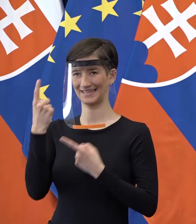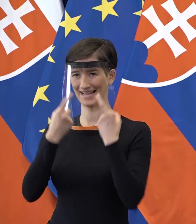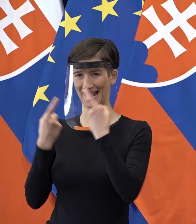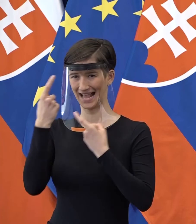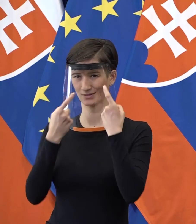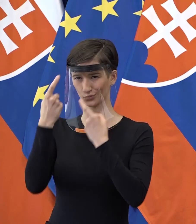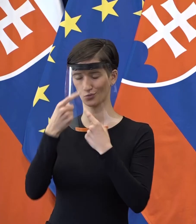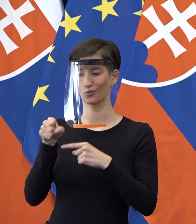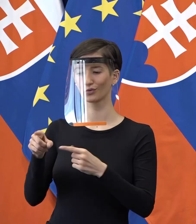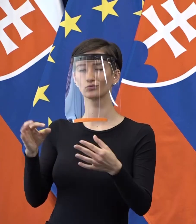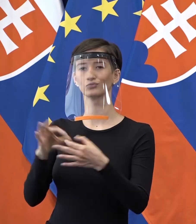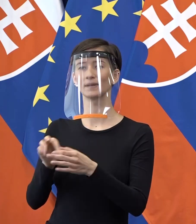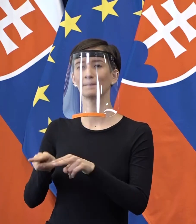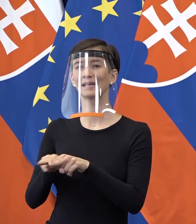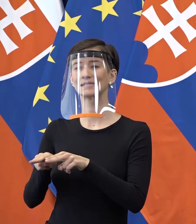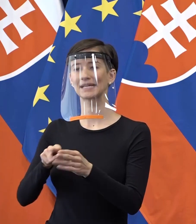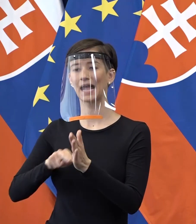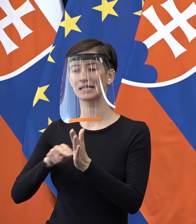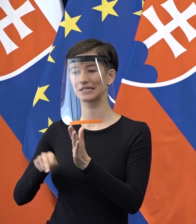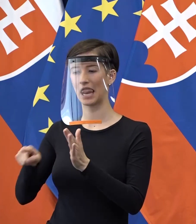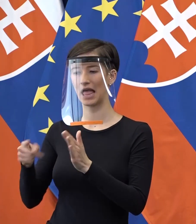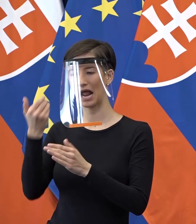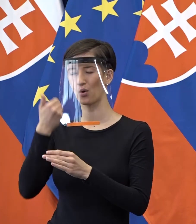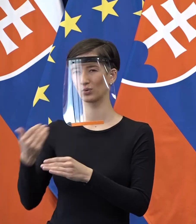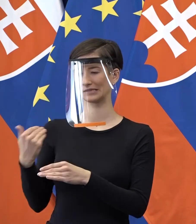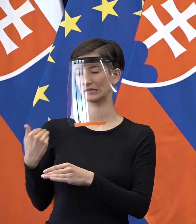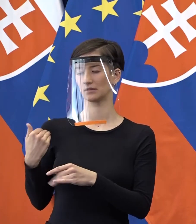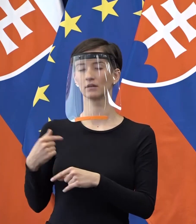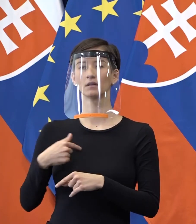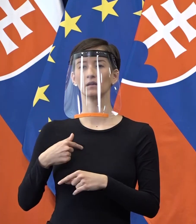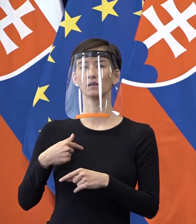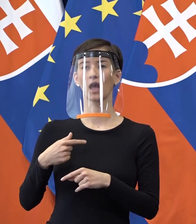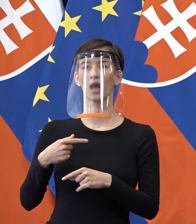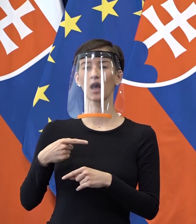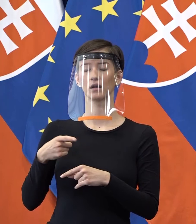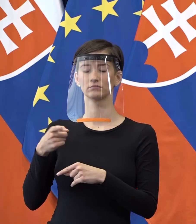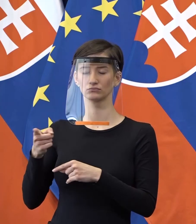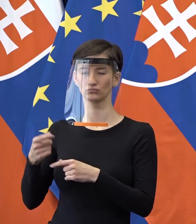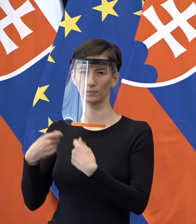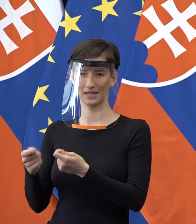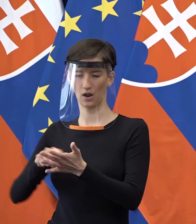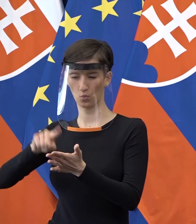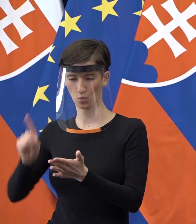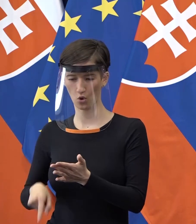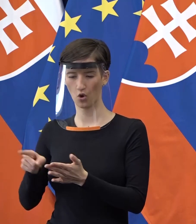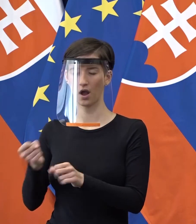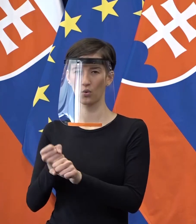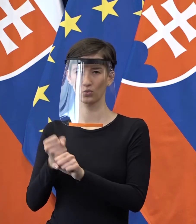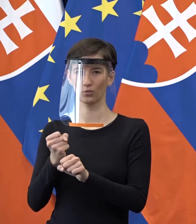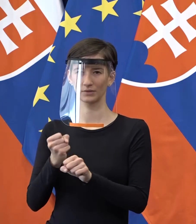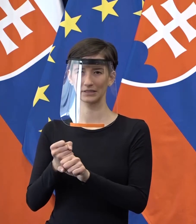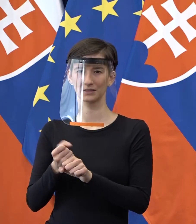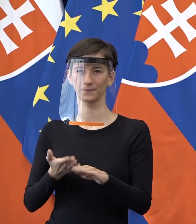z jej prezidentskej kancelárie. Dal som jej človeka, ktorý je zodpovedný za vypracovanie tohto uznesenia a to je podpredseda vlády